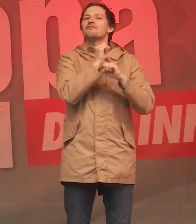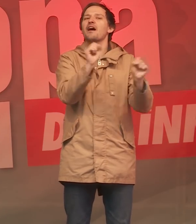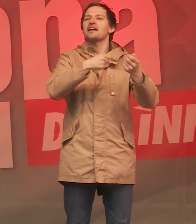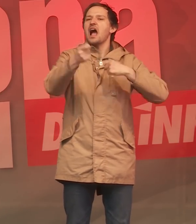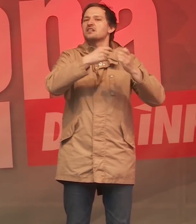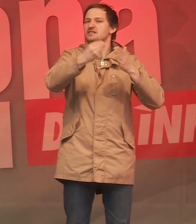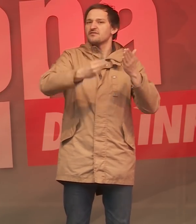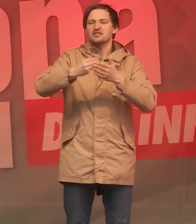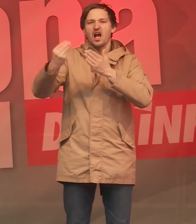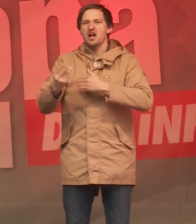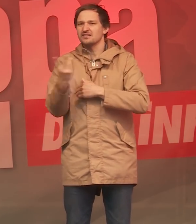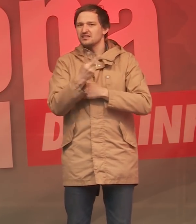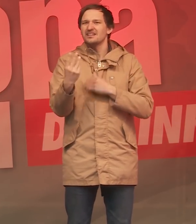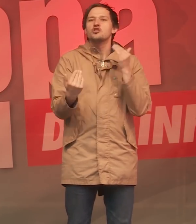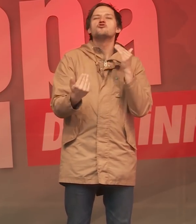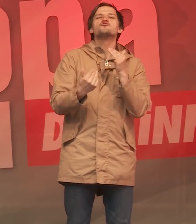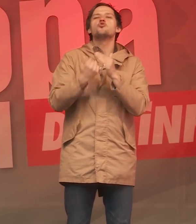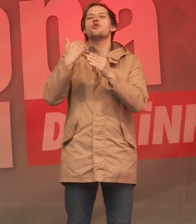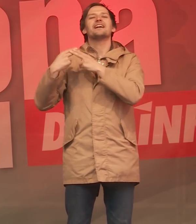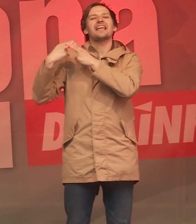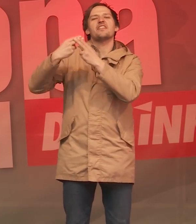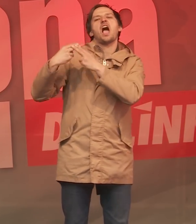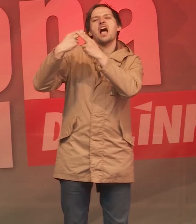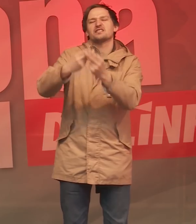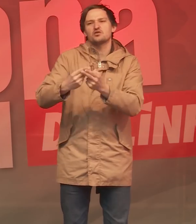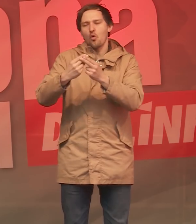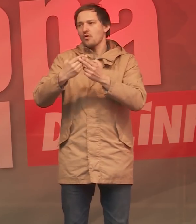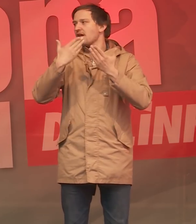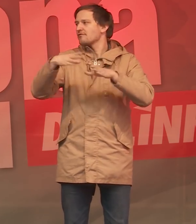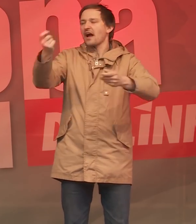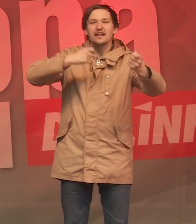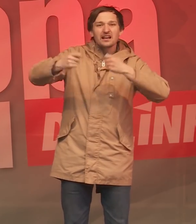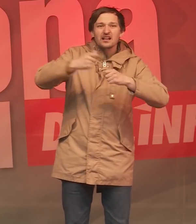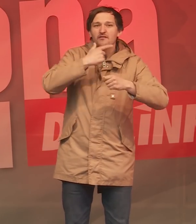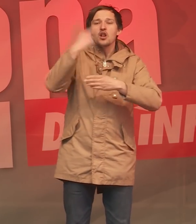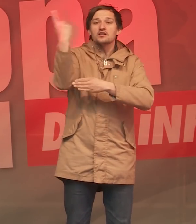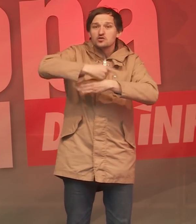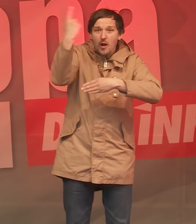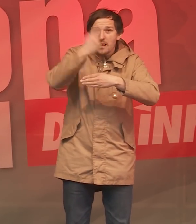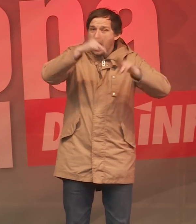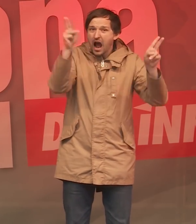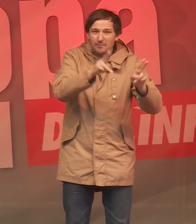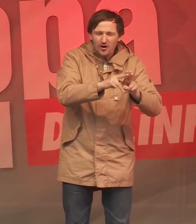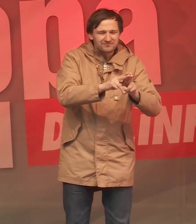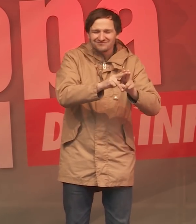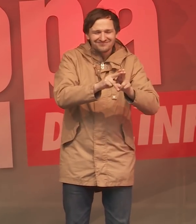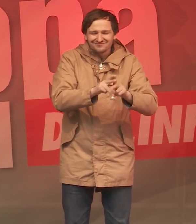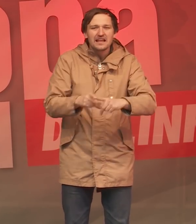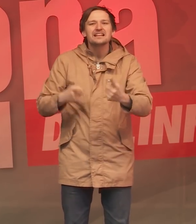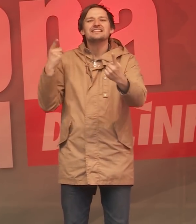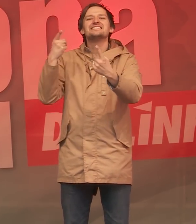denen geht es nicht, bei der sogenannten neuen Generation der Freihandelsverträge. Bei denen geht es nicht darum, Zölle abzubauen. Bei denen geht es darum,